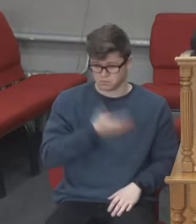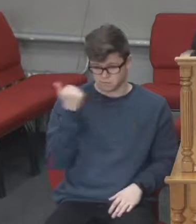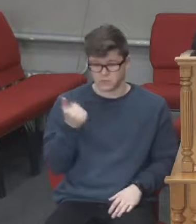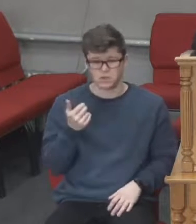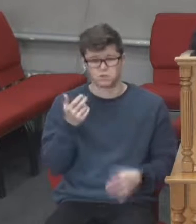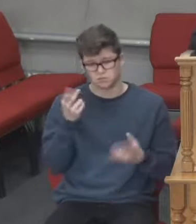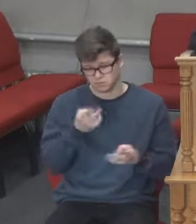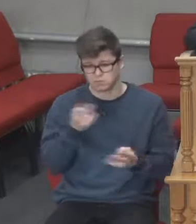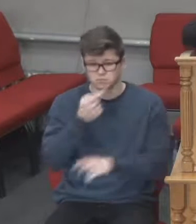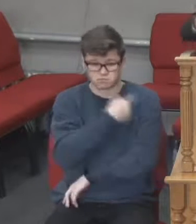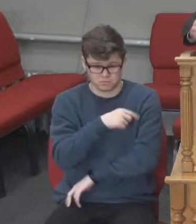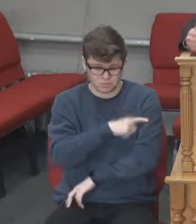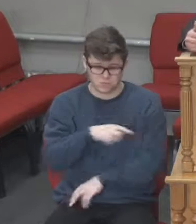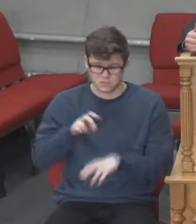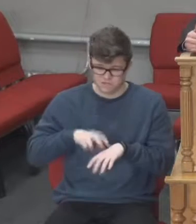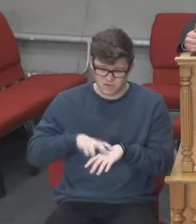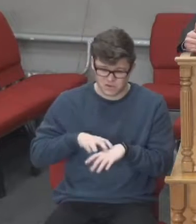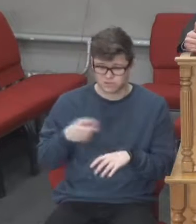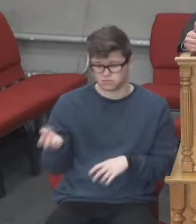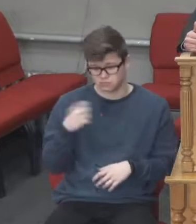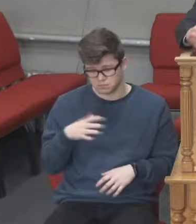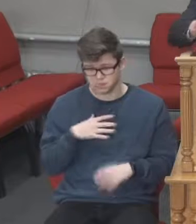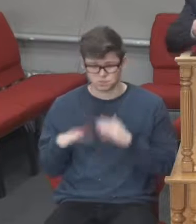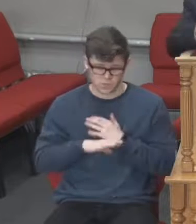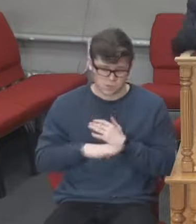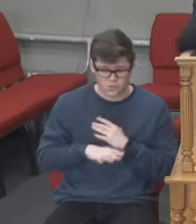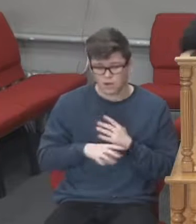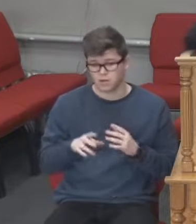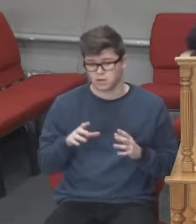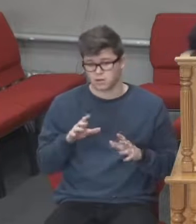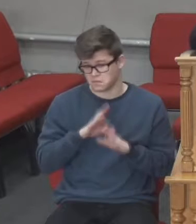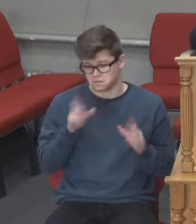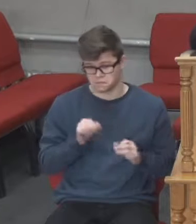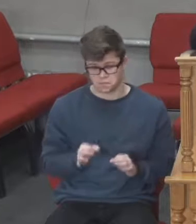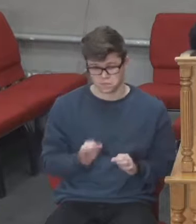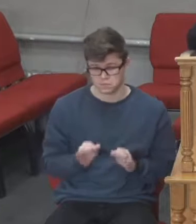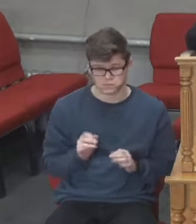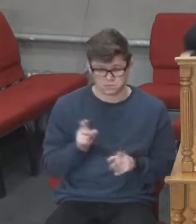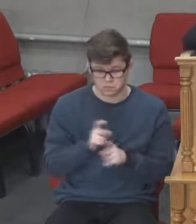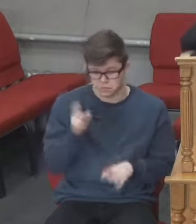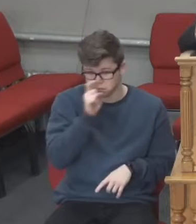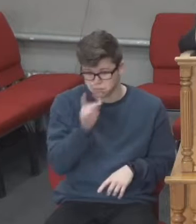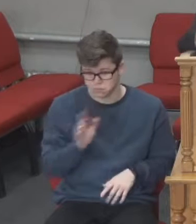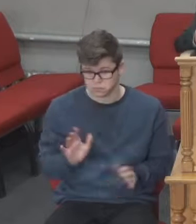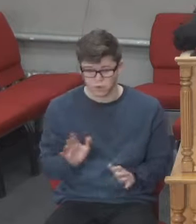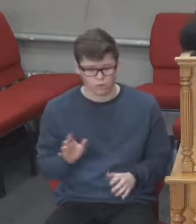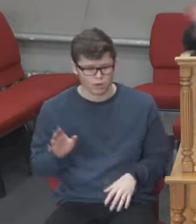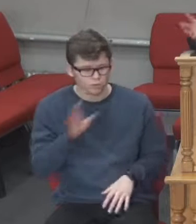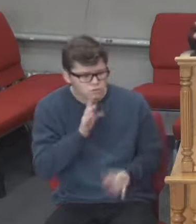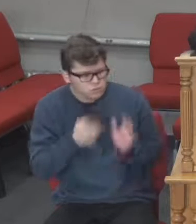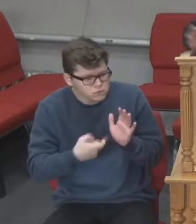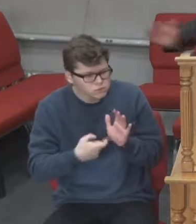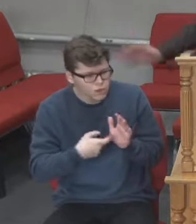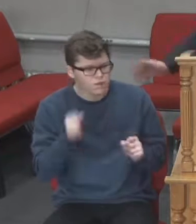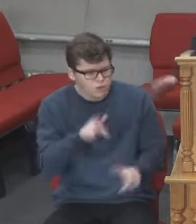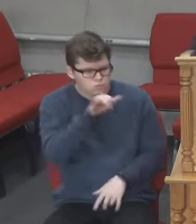Потрібні були медики, були ці люди ізольовані. і кореспондентка все хотіла докопатися, щоб виття сказали, як